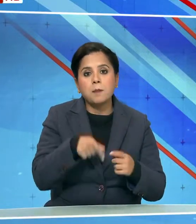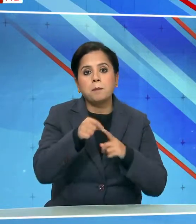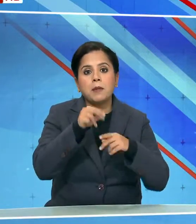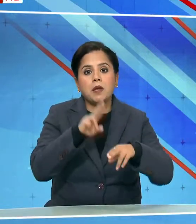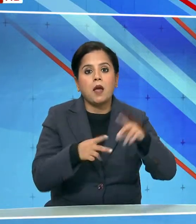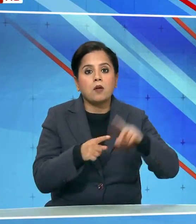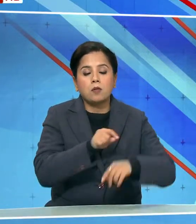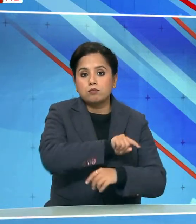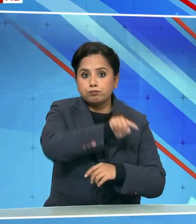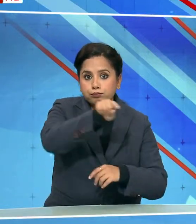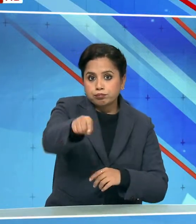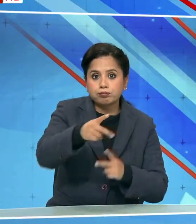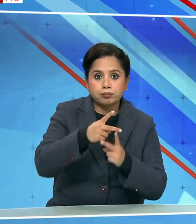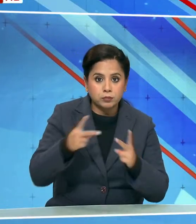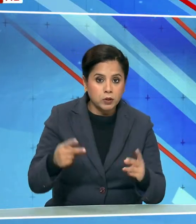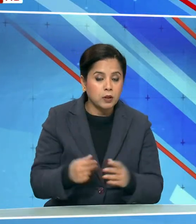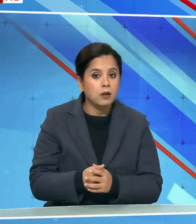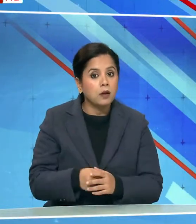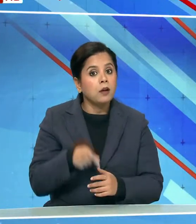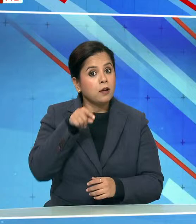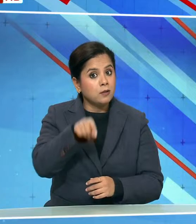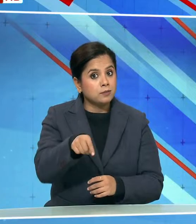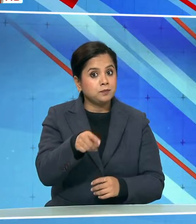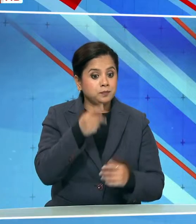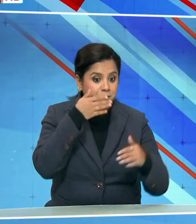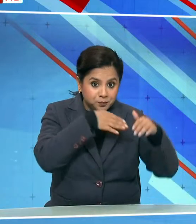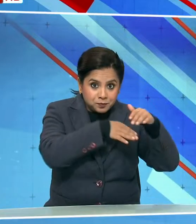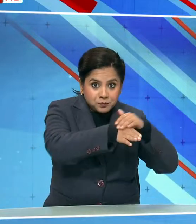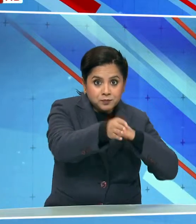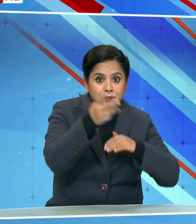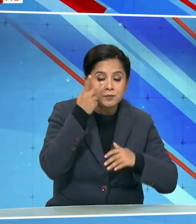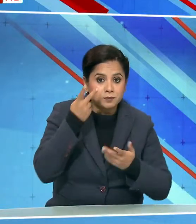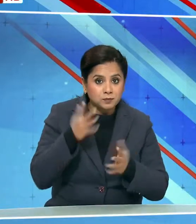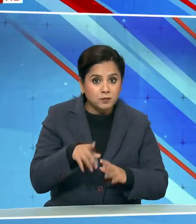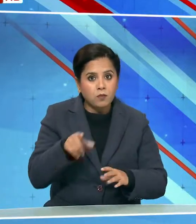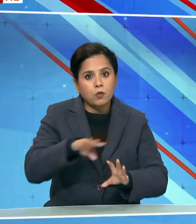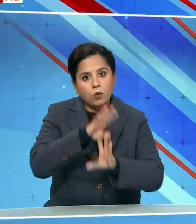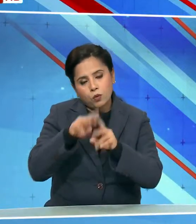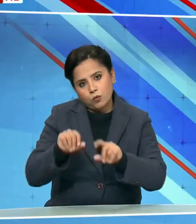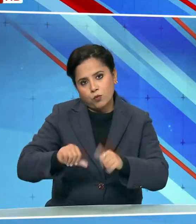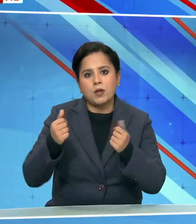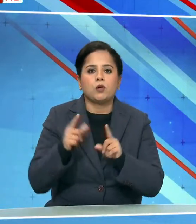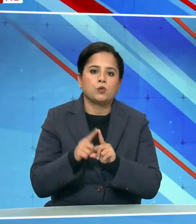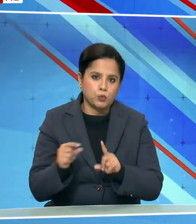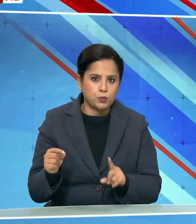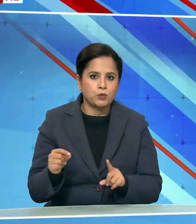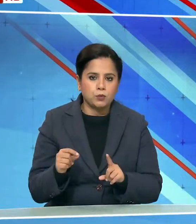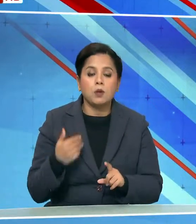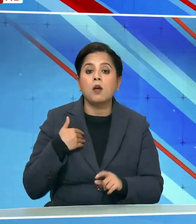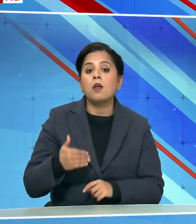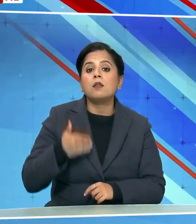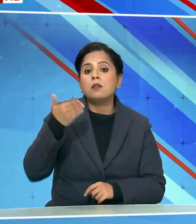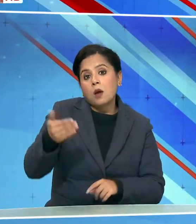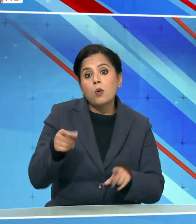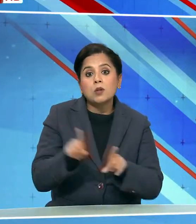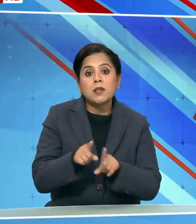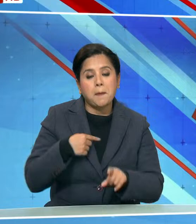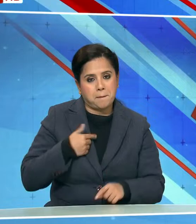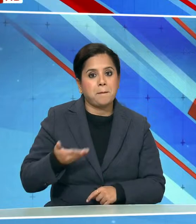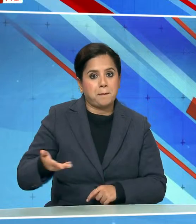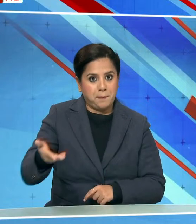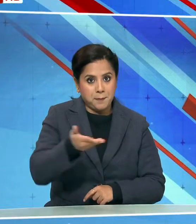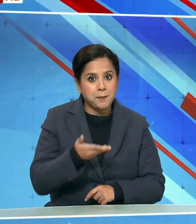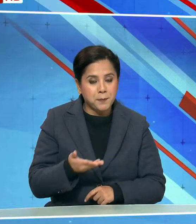जाएगा तो उसको जो है वो पूरा करेगा आगे हमने यहाँ पर